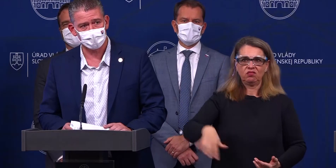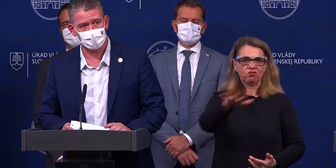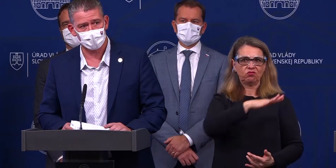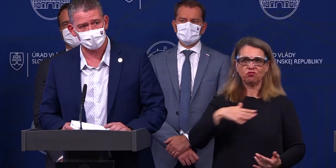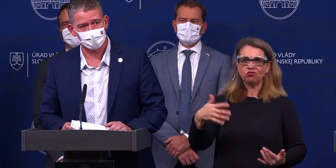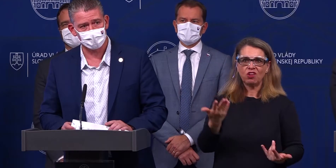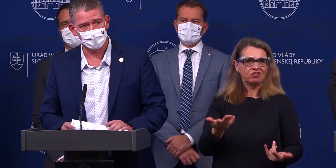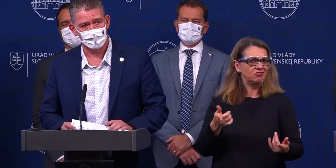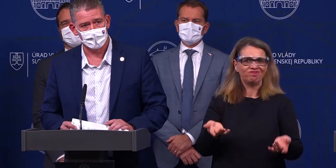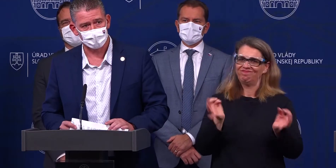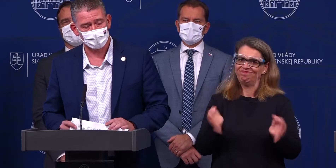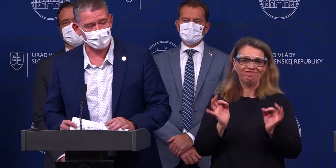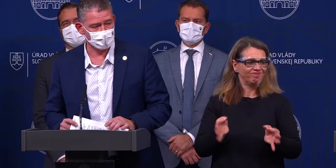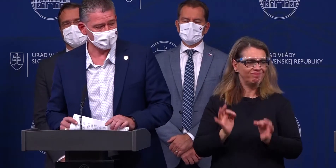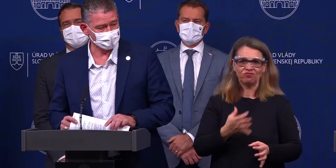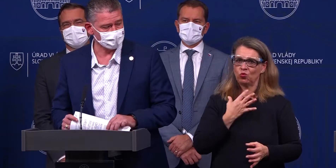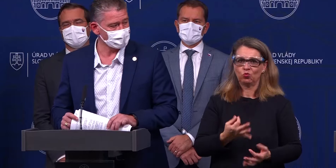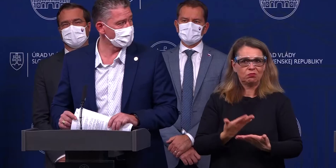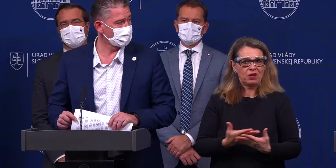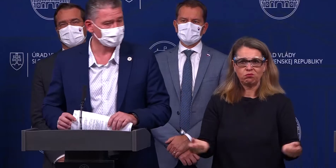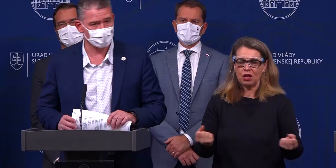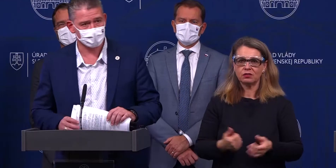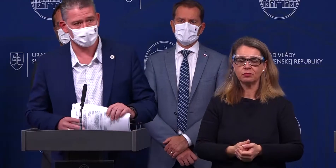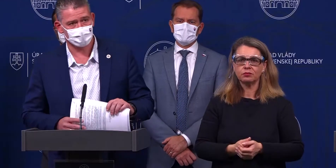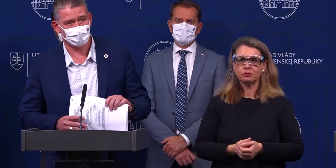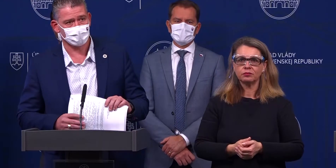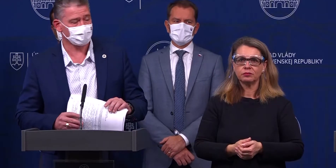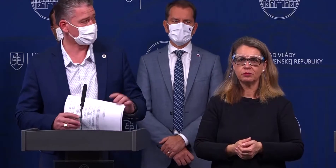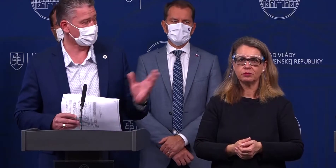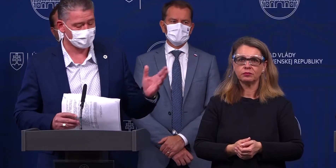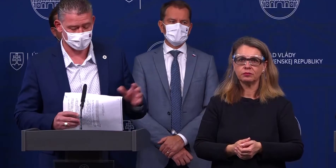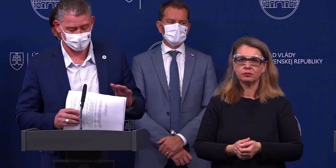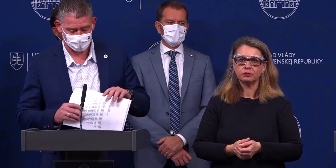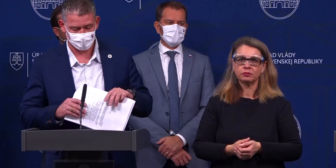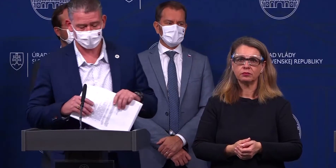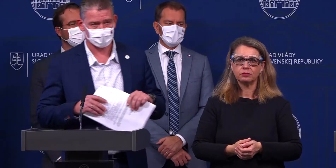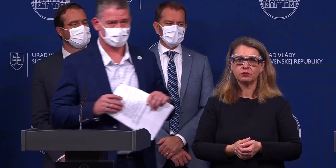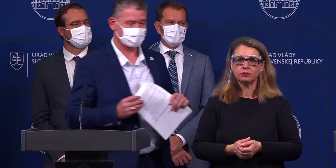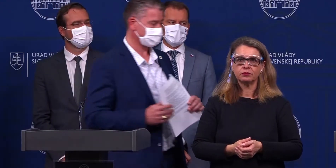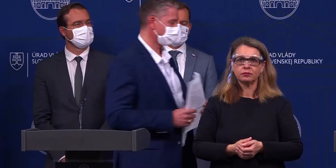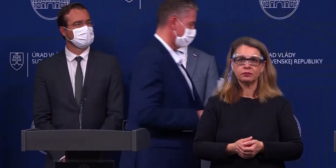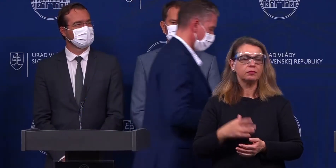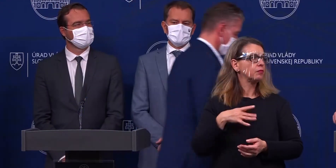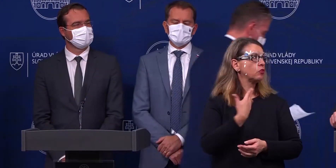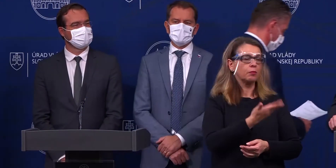že všetci vidia, ako sa to šíri, ale asi k tomu povie ešte niečo aj pán minister.